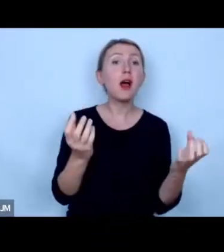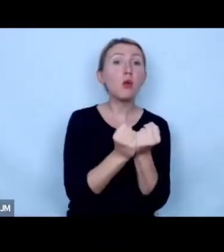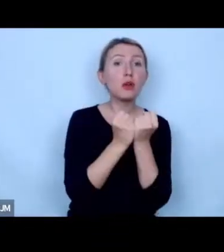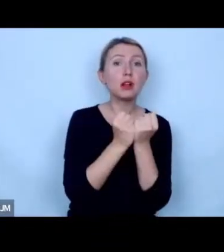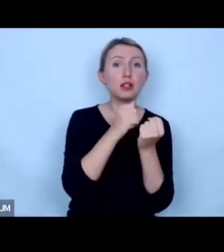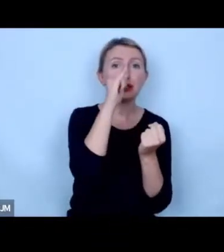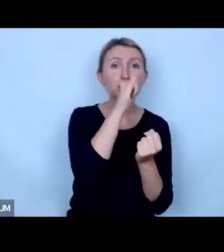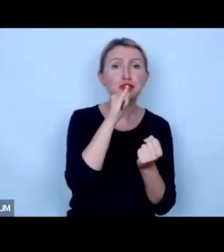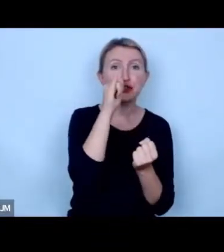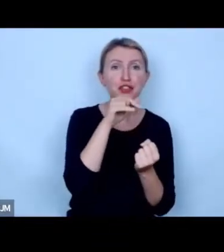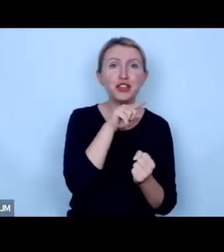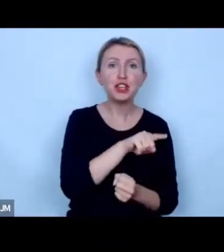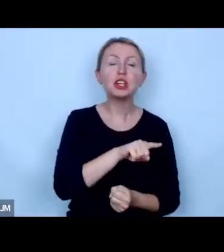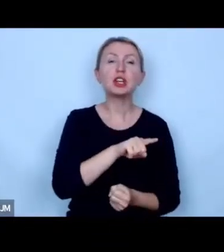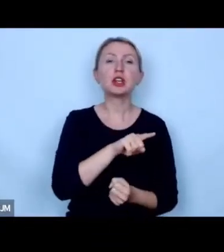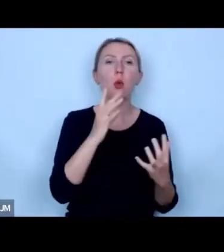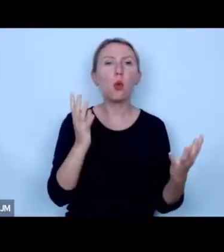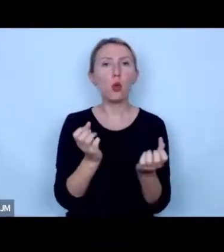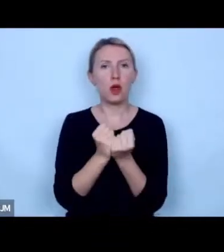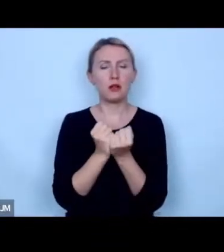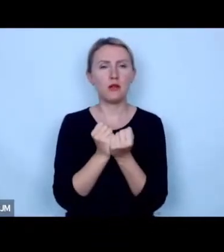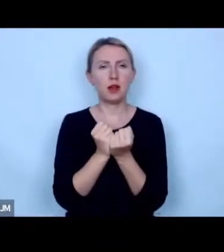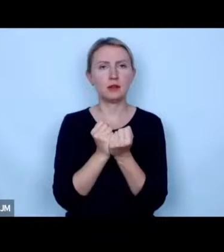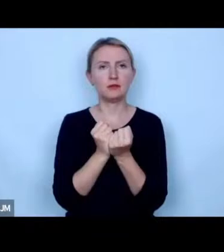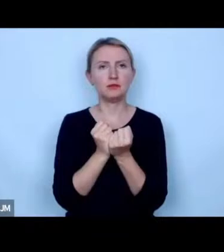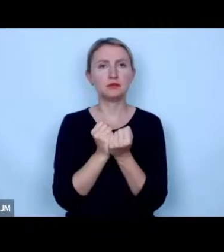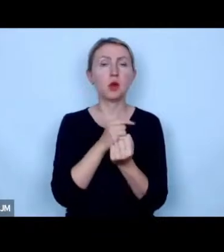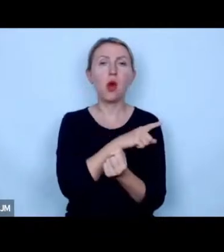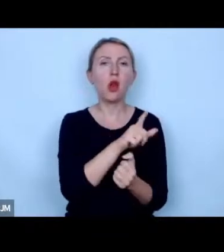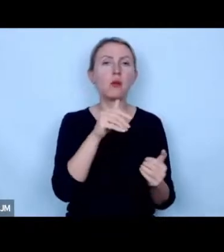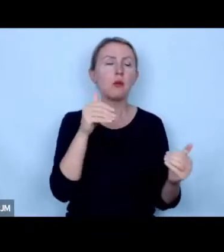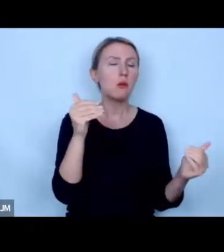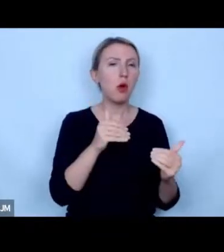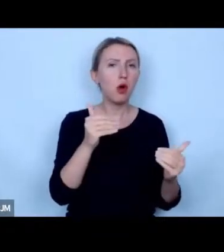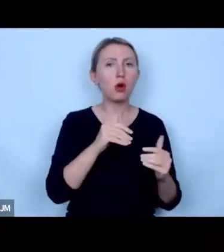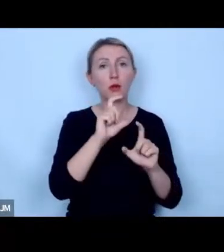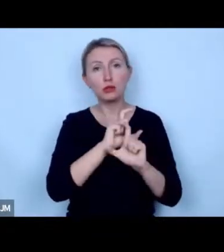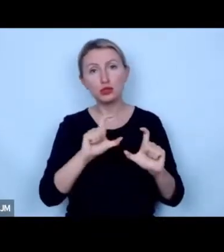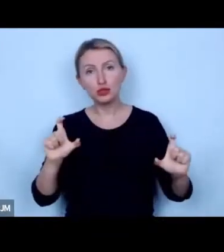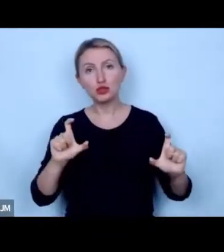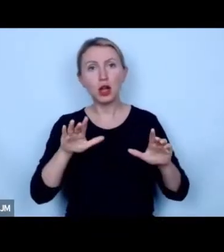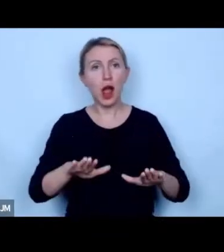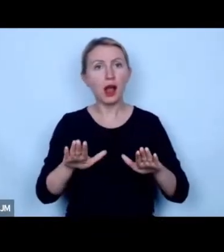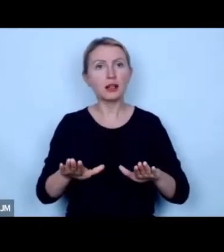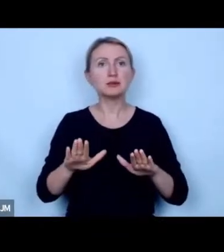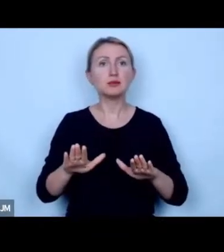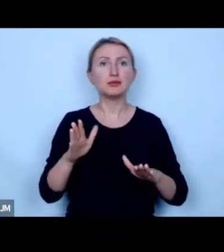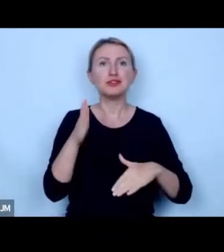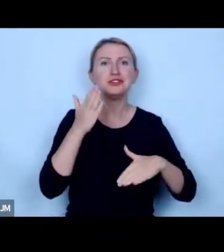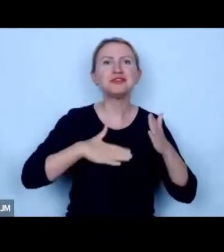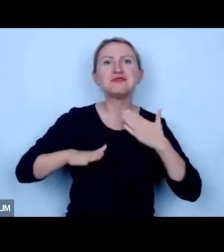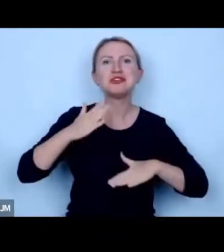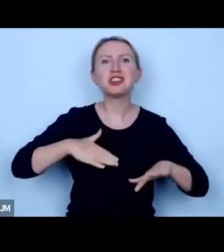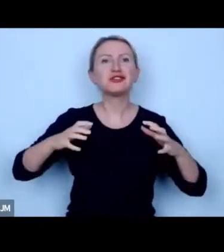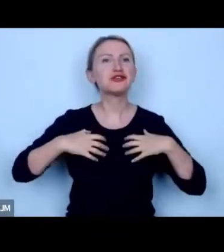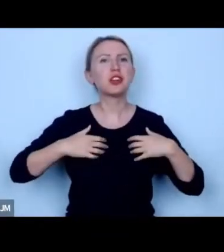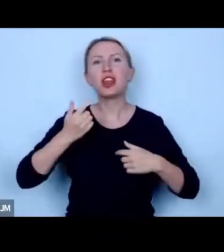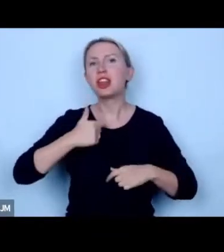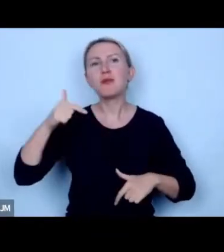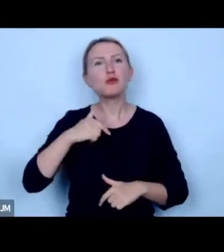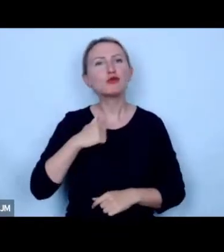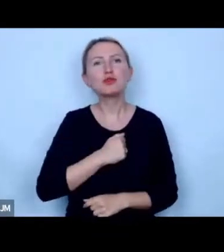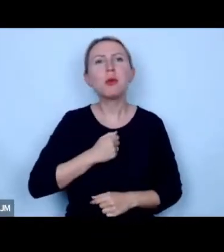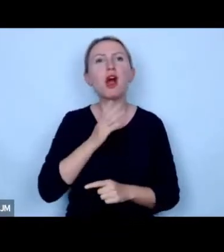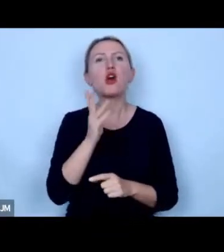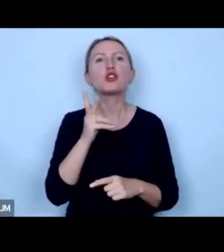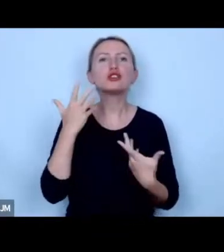świniaków gdzie mogą spędzać czas i cieszyć się życiem nie muszą się martwić